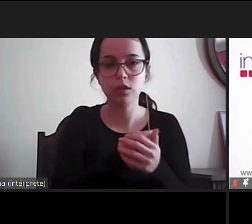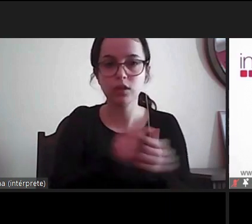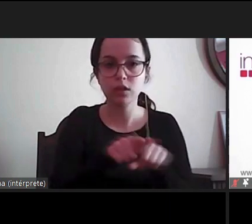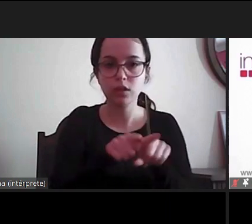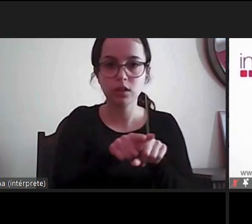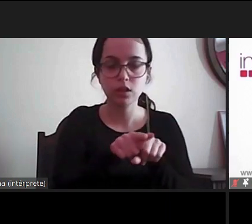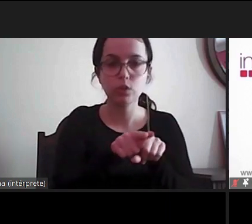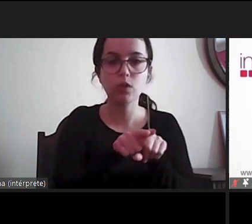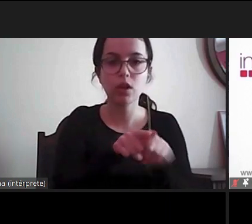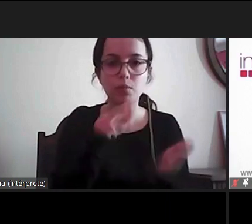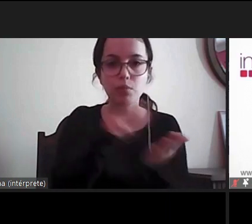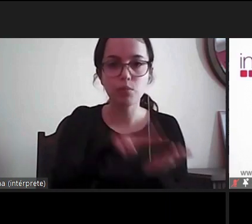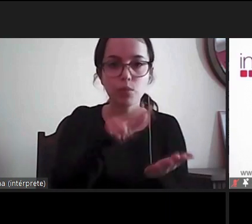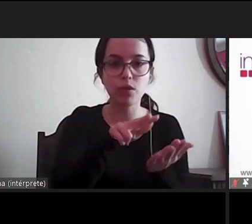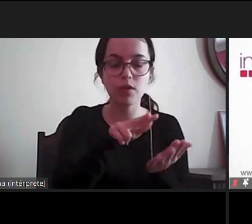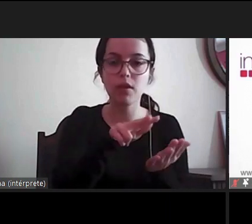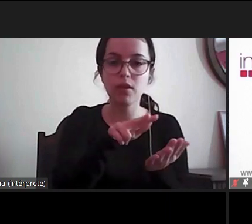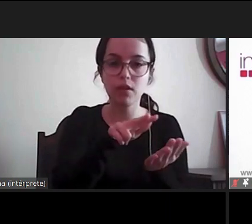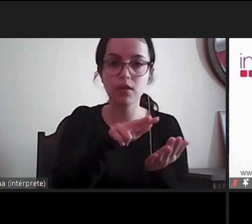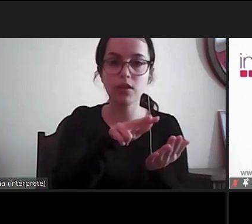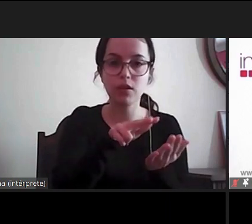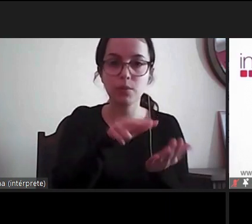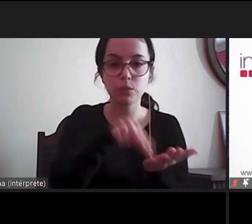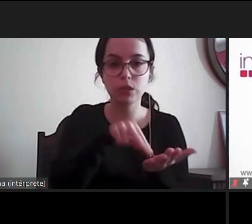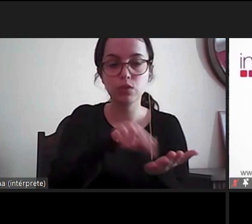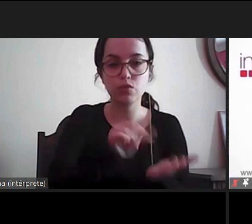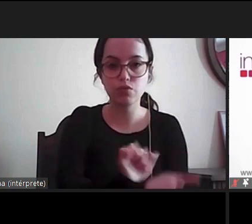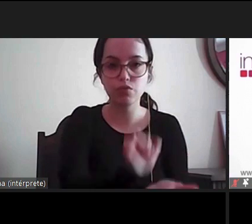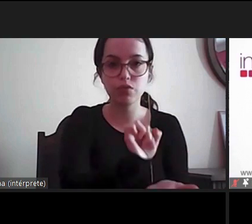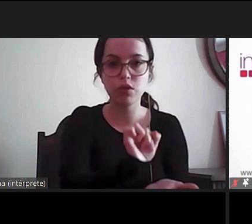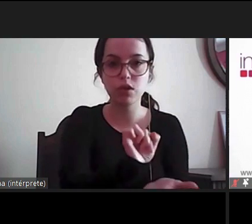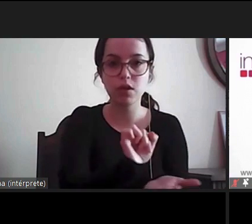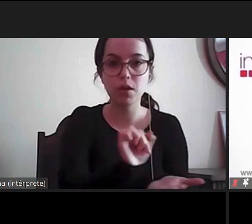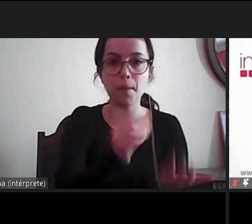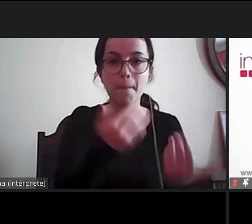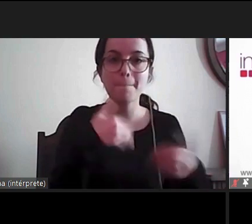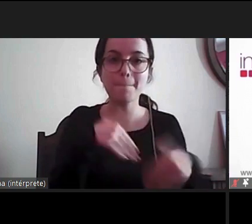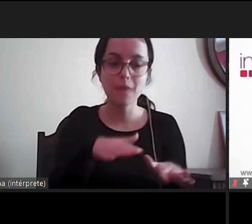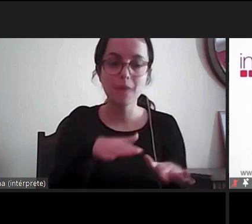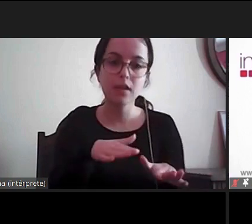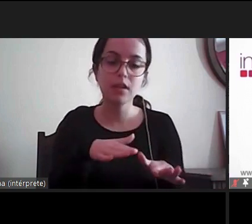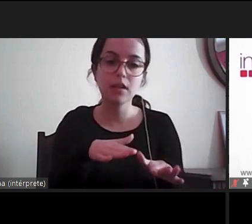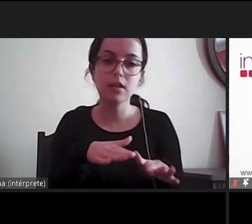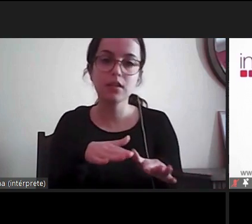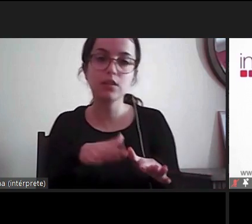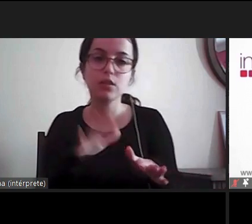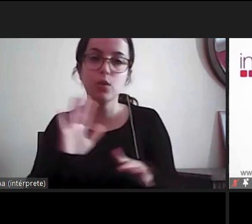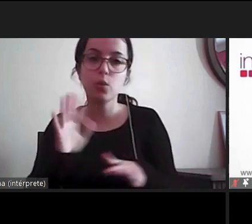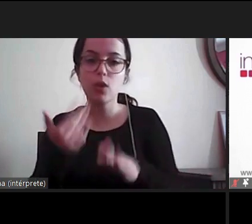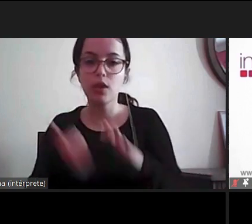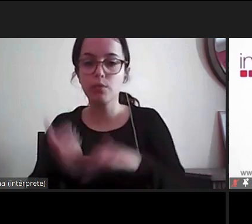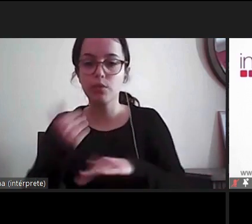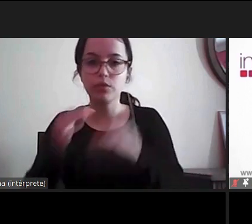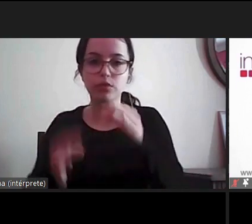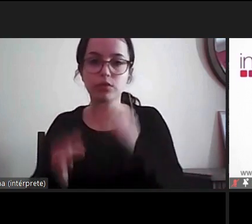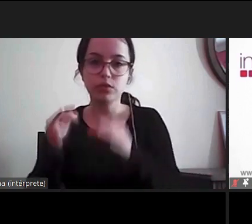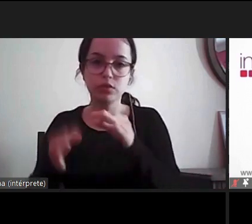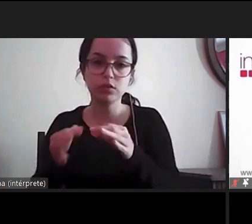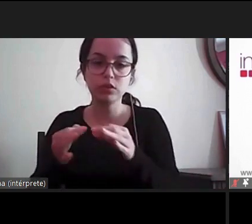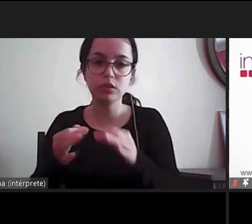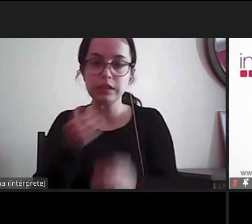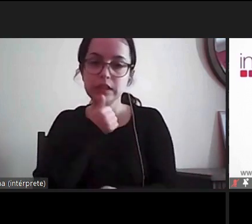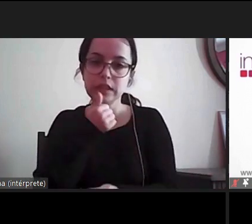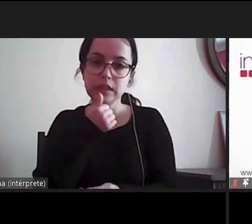efetivar a sua posição mas isso ocorre afinal ou seja quando o provedor toma uma decisão quando o provedor